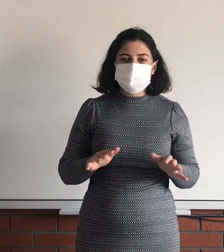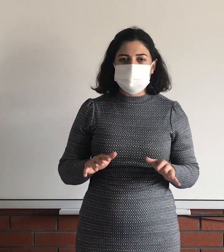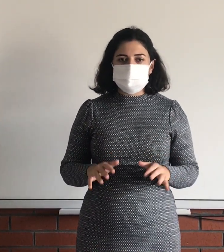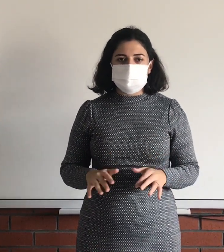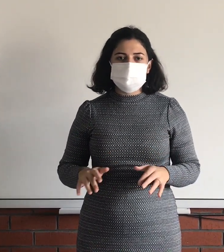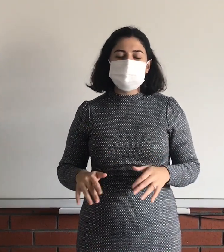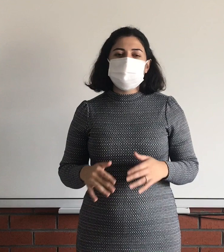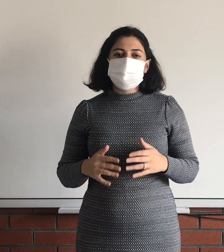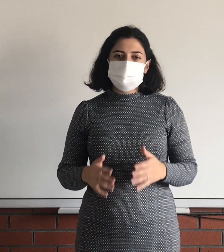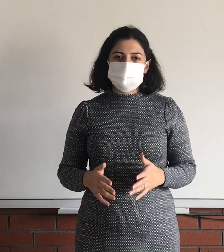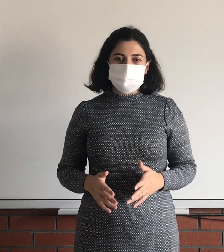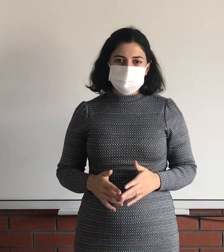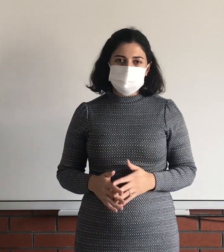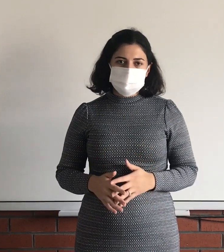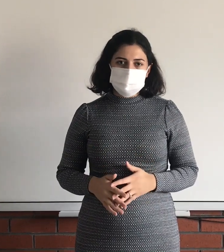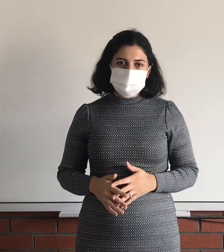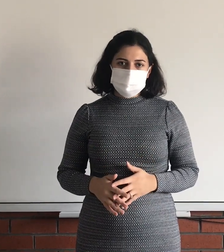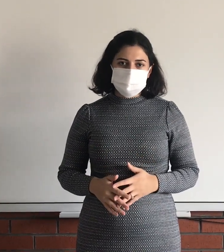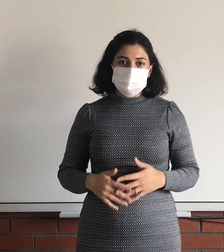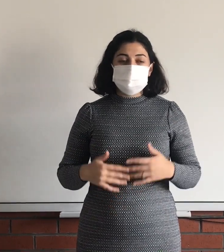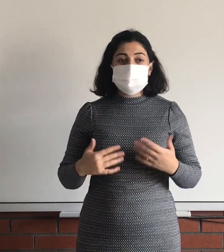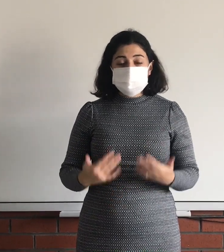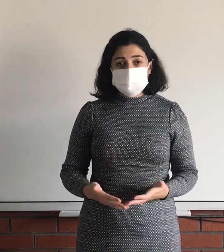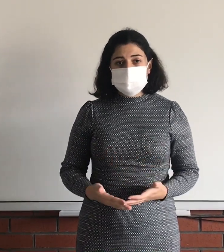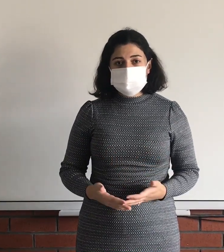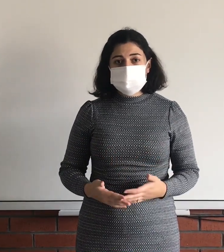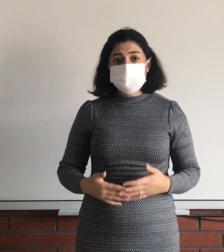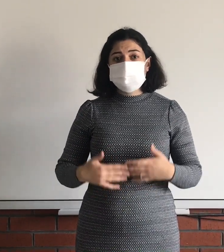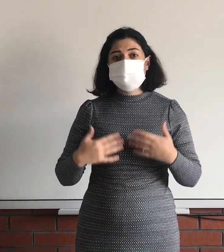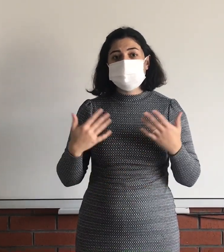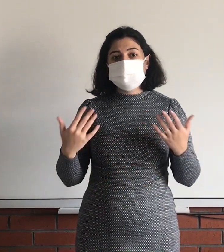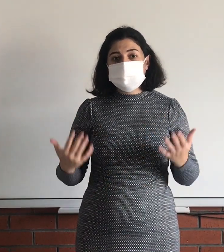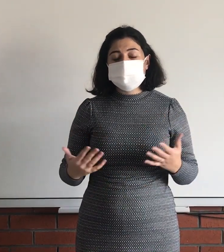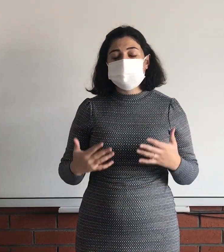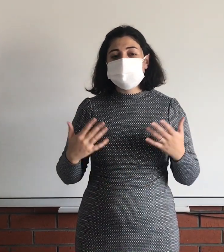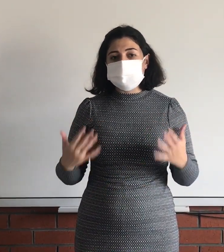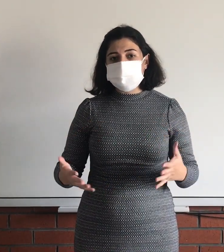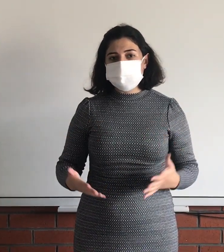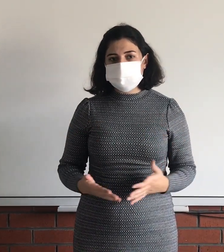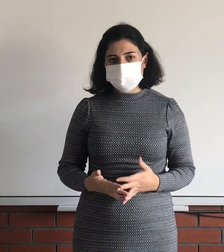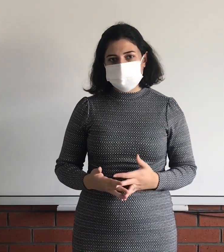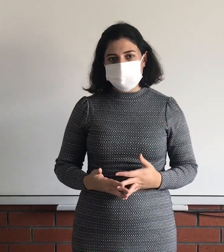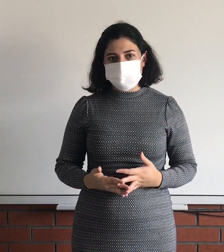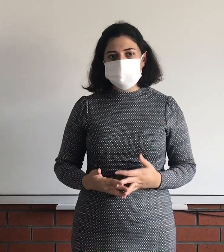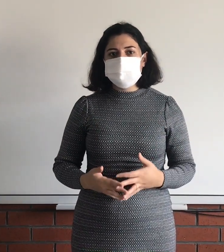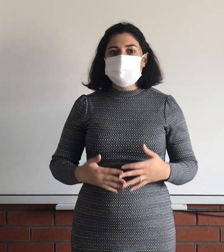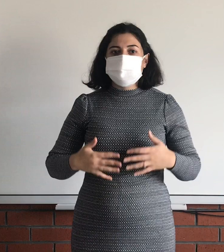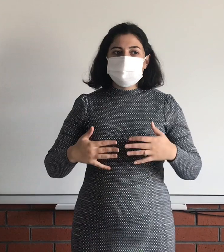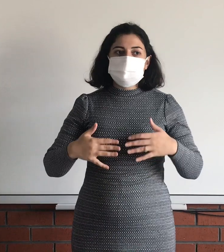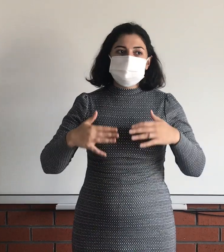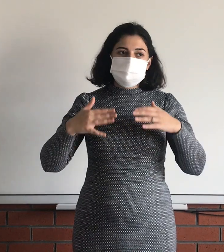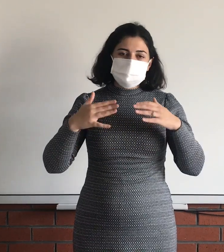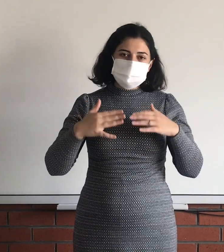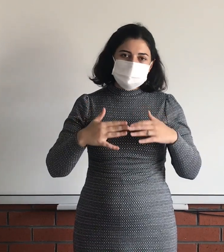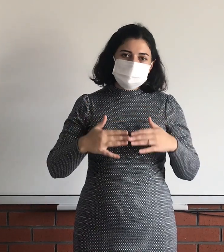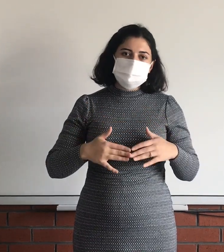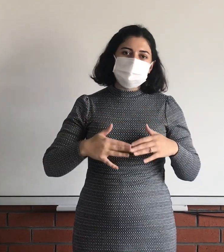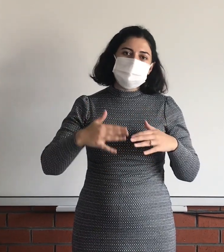renklerde bu ovalarımızı görebiliyorduk. Platolarsa yüksekte kalan yediş düzlüklerimdi ve çevresine göre